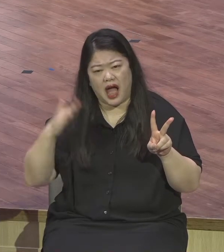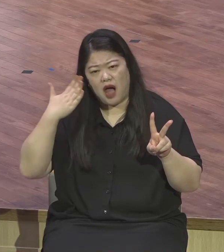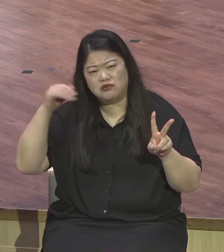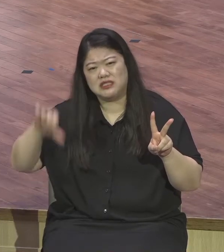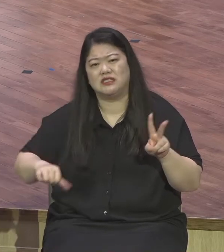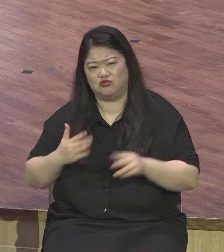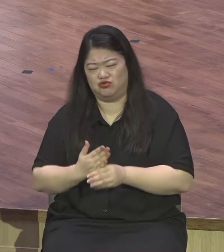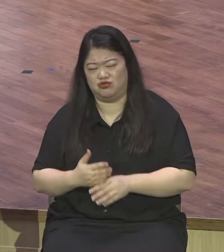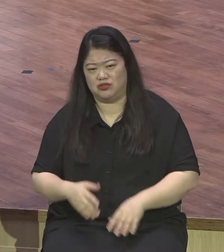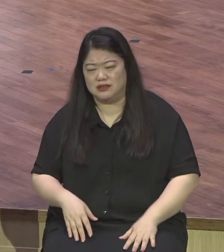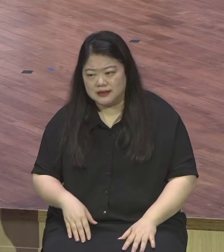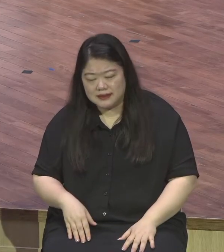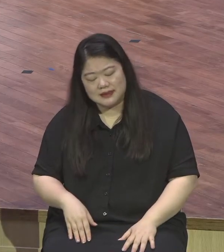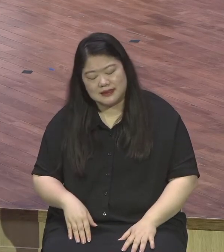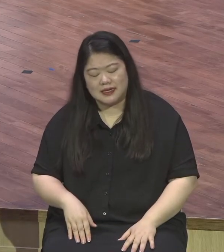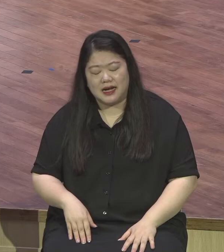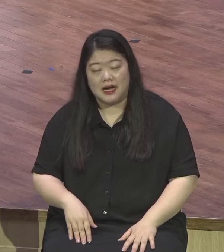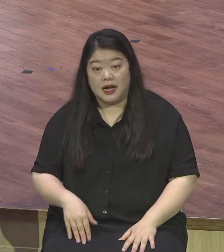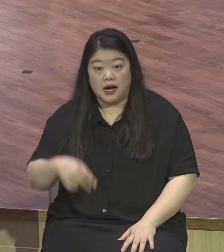유럽 3배들을 이길 수 워낙 크니까